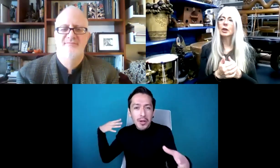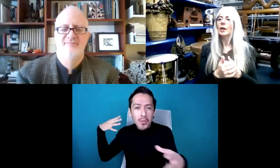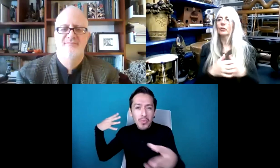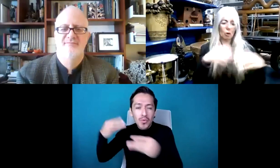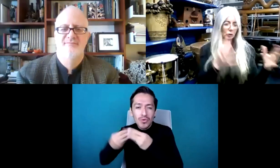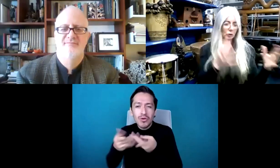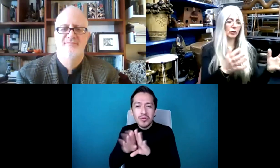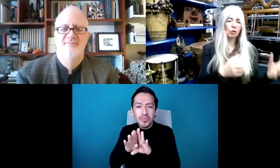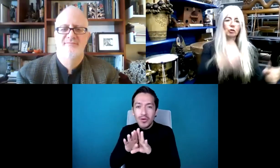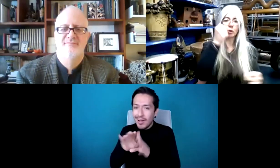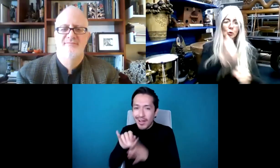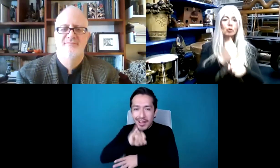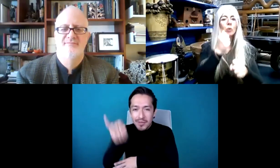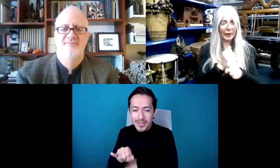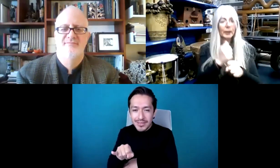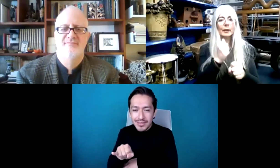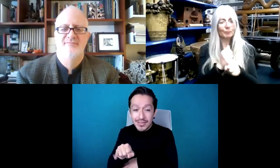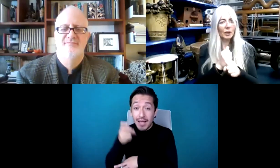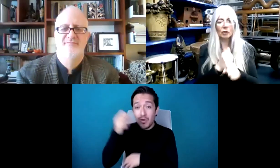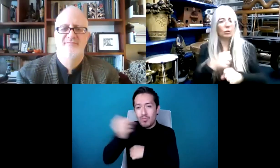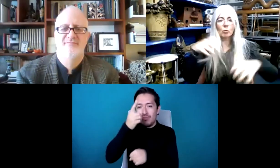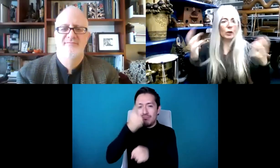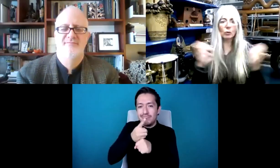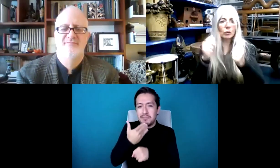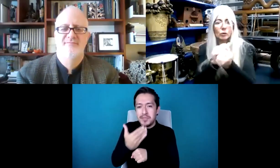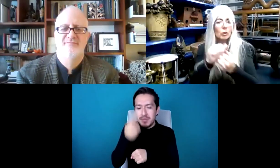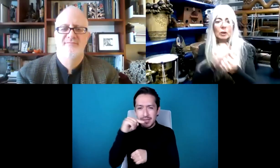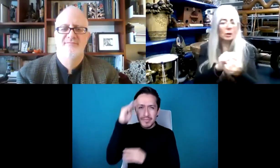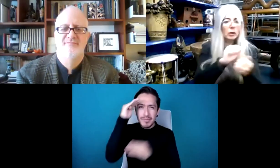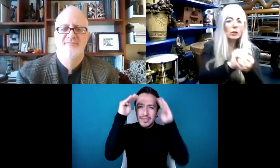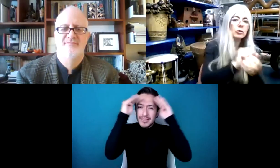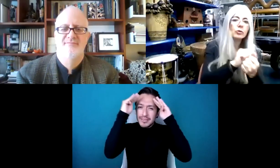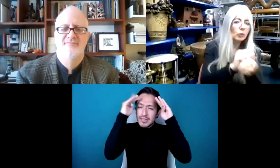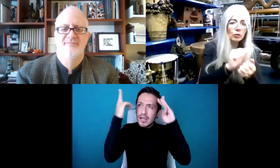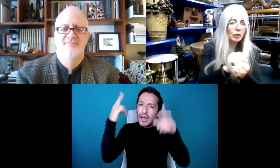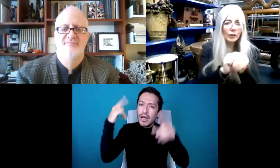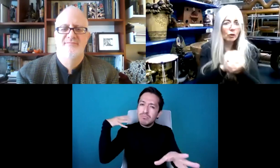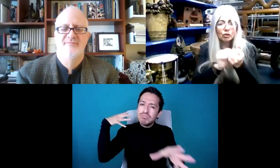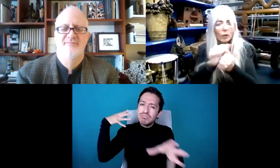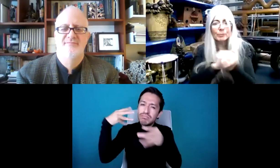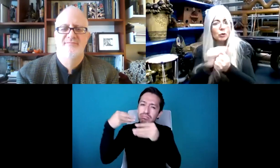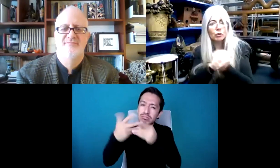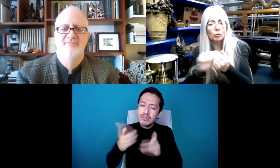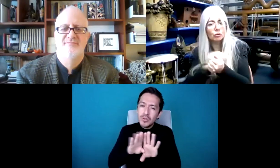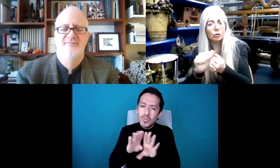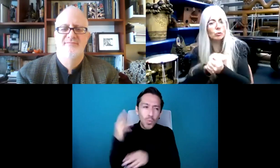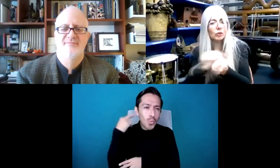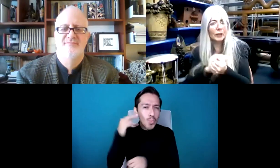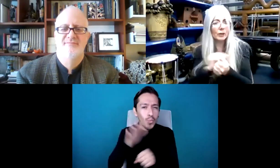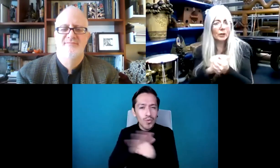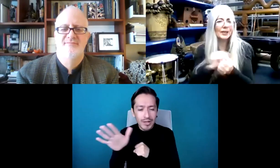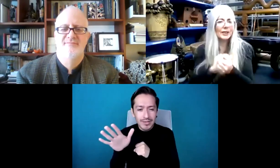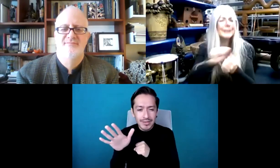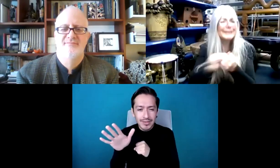una oportunidad excelente para pensar en quizá las, cuando se